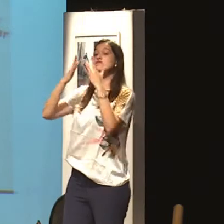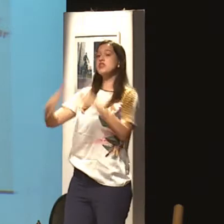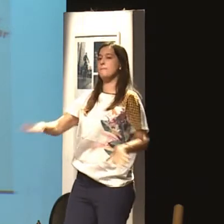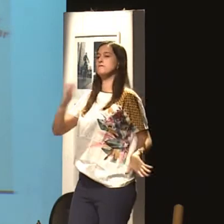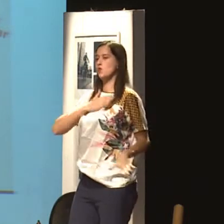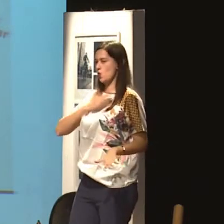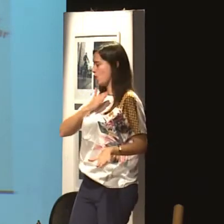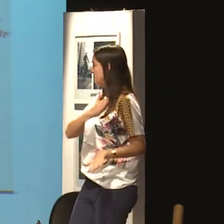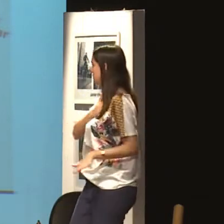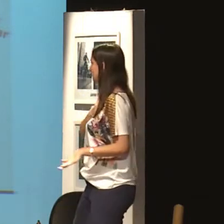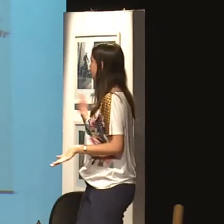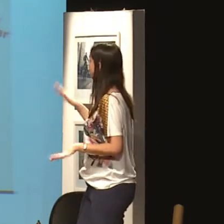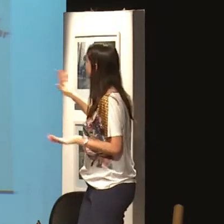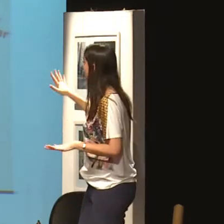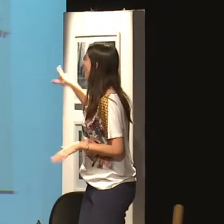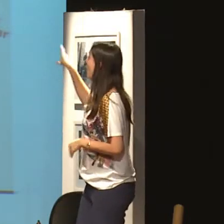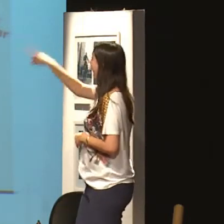Eu quero ver se você tem coragem mesmo de terminar comigo.